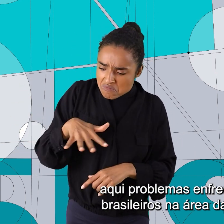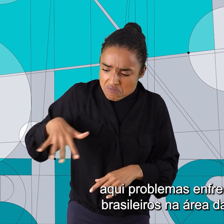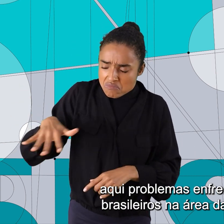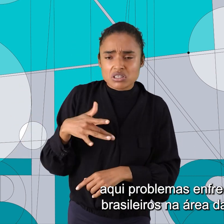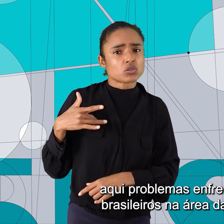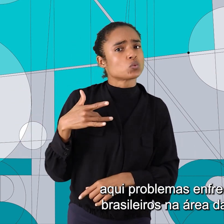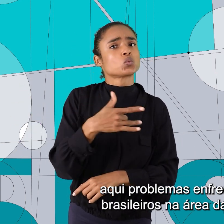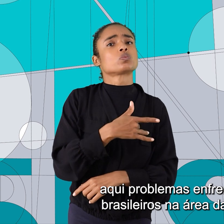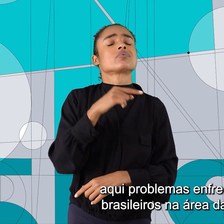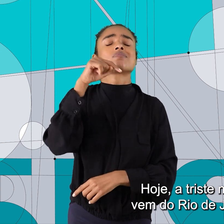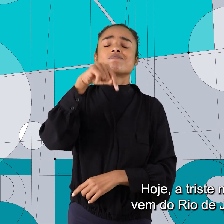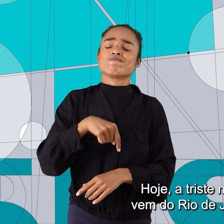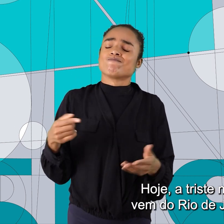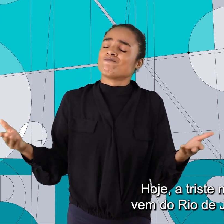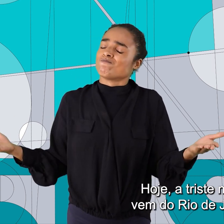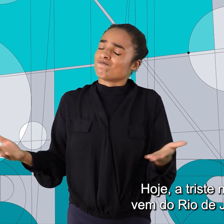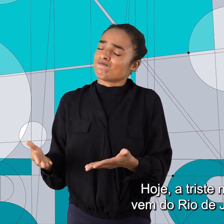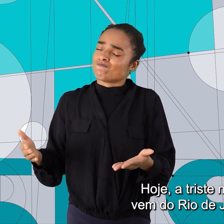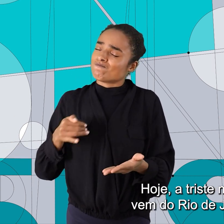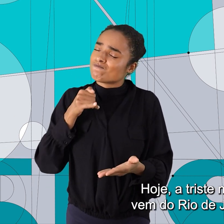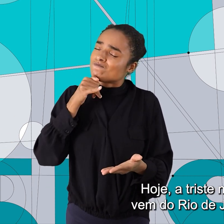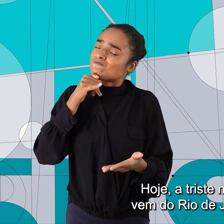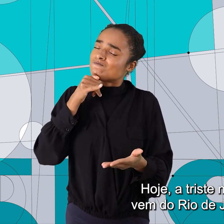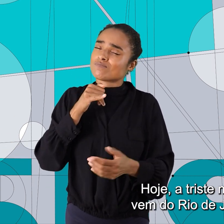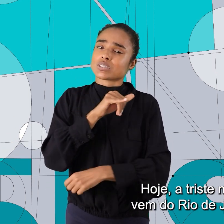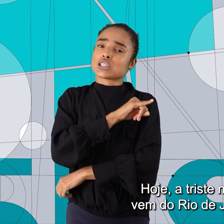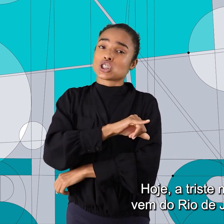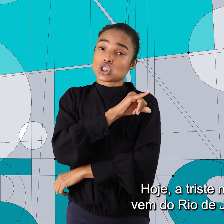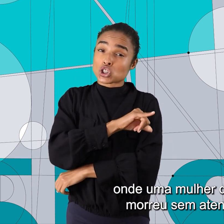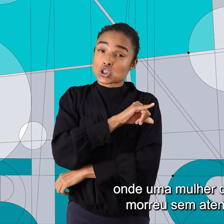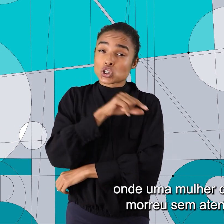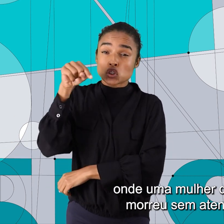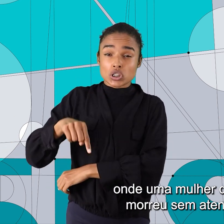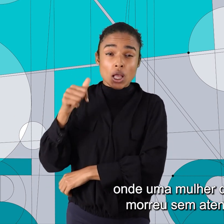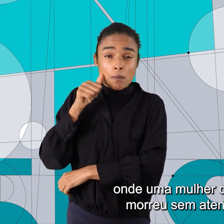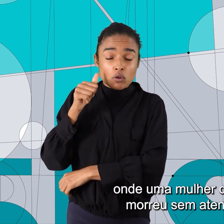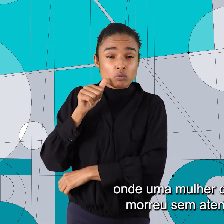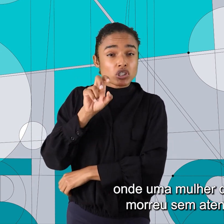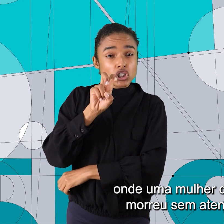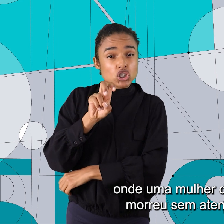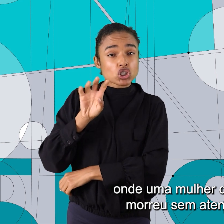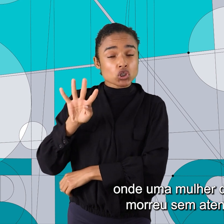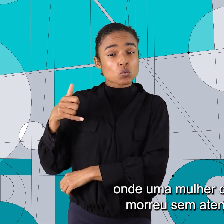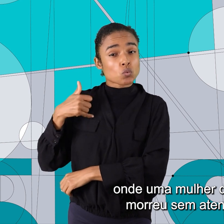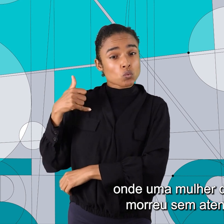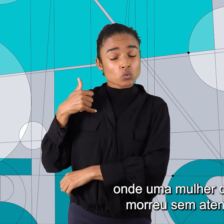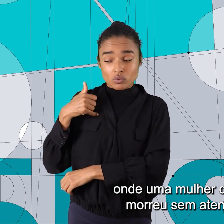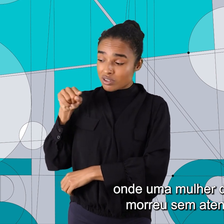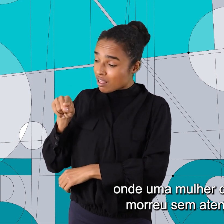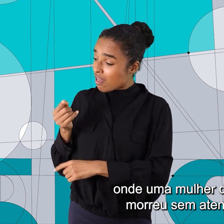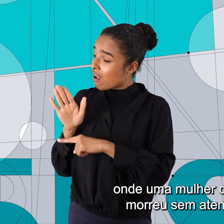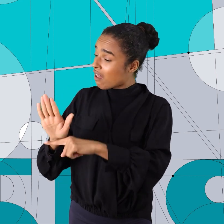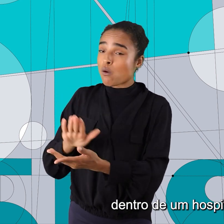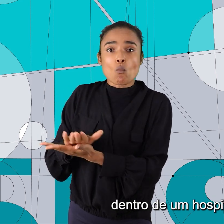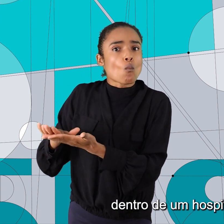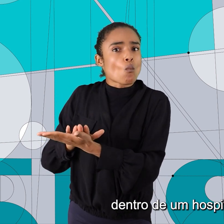brasileiros na área da saúde, né? Hoje, a triste notícia vem do Rio de Janeiro, onde uma mulher de 54 anos morreu sem